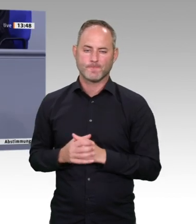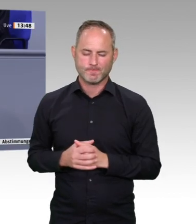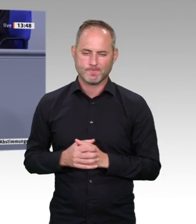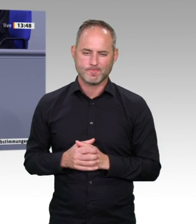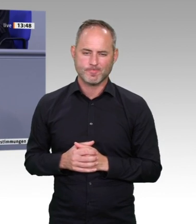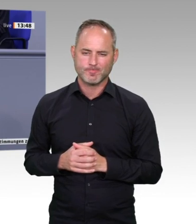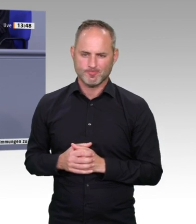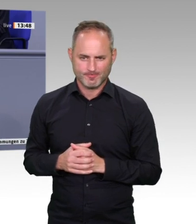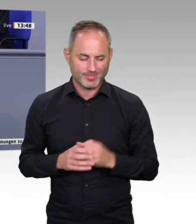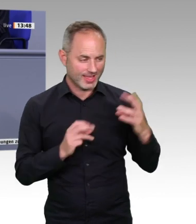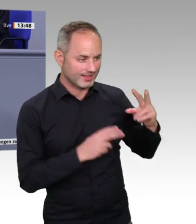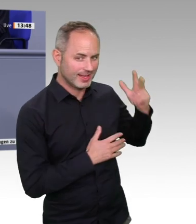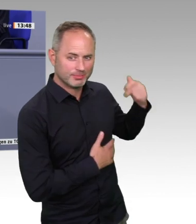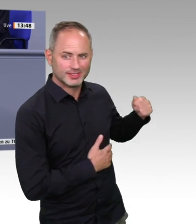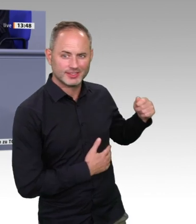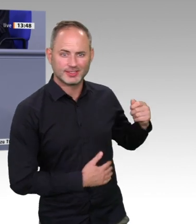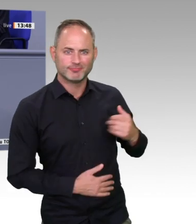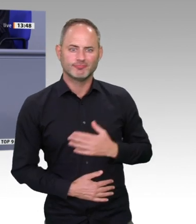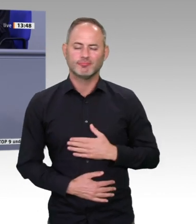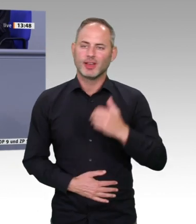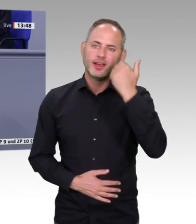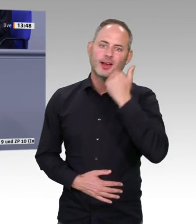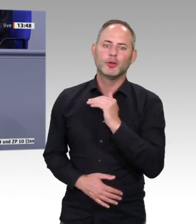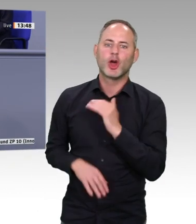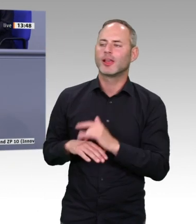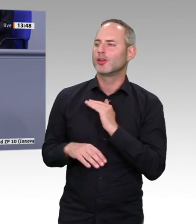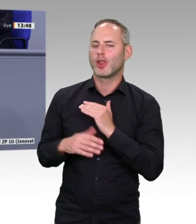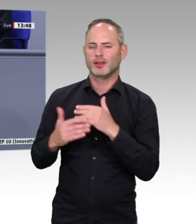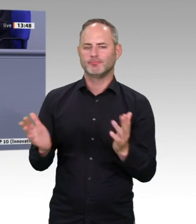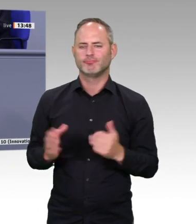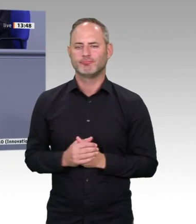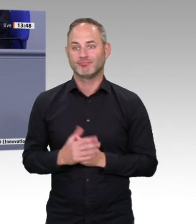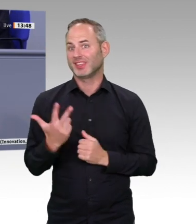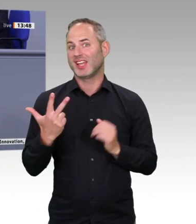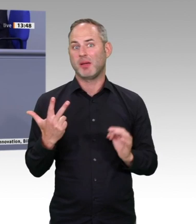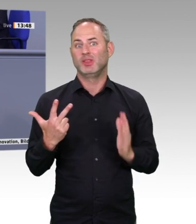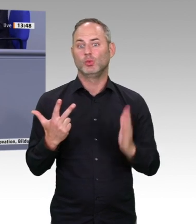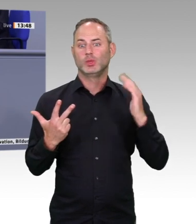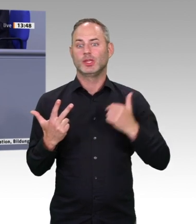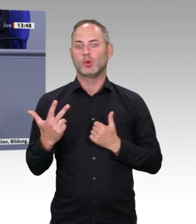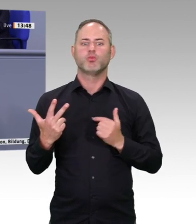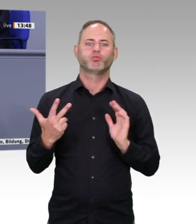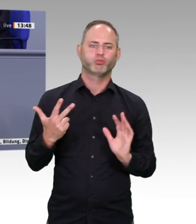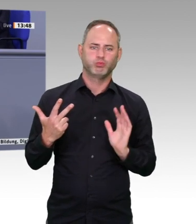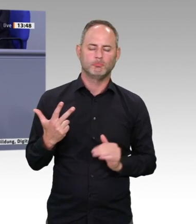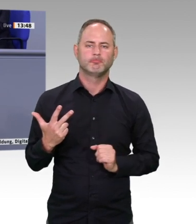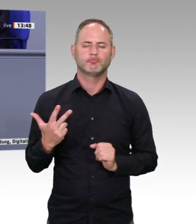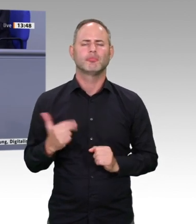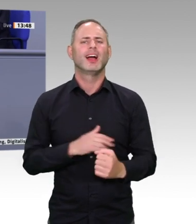nachhaltige Innovation und was passt da besser, als die Biotechnologie anzusprechen und unseren Antrag von der Bioinnovation zum Produkt.